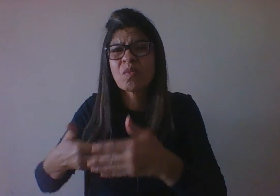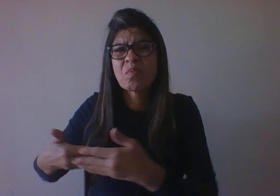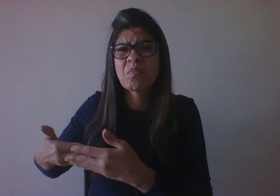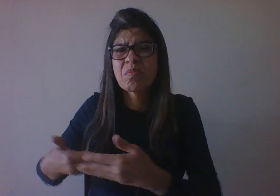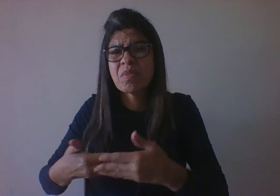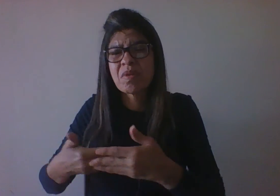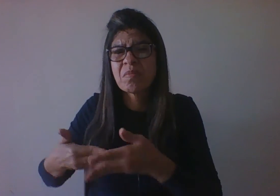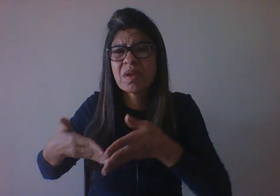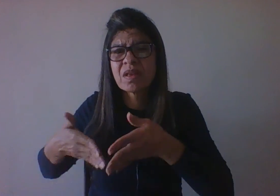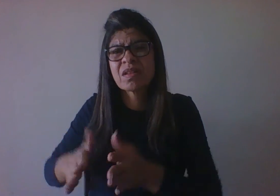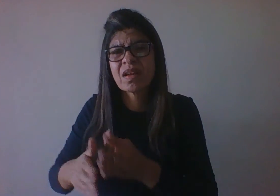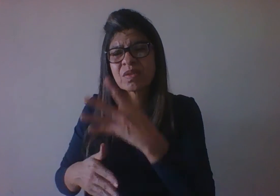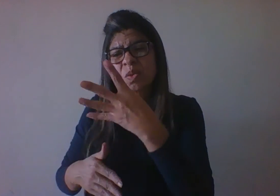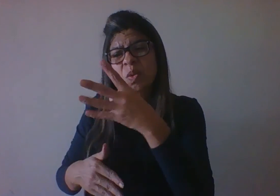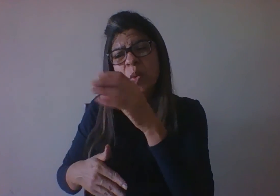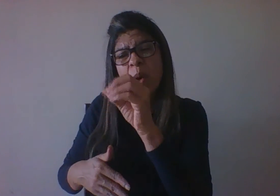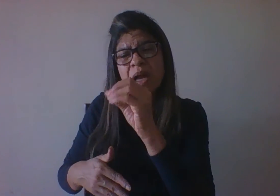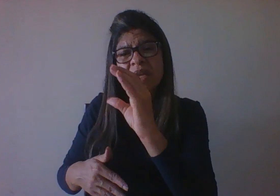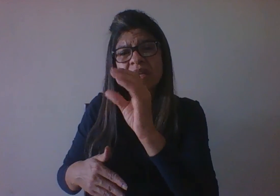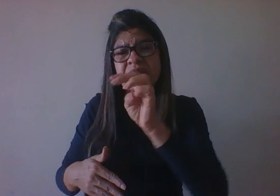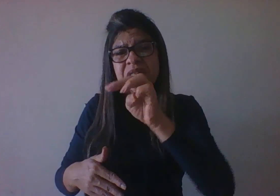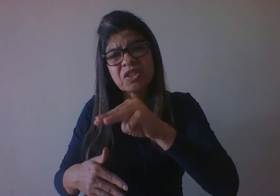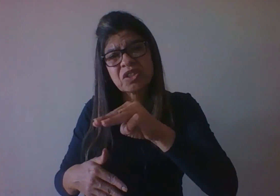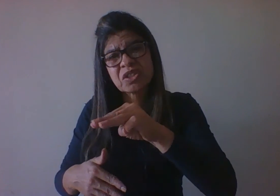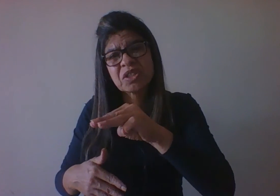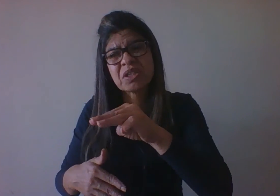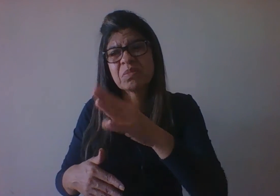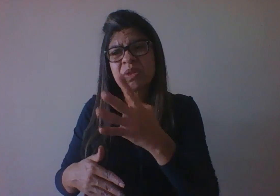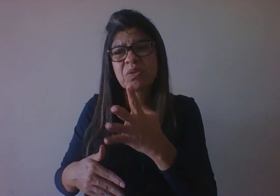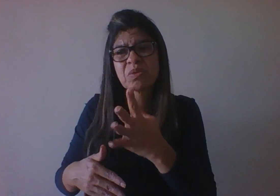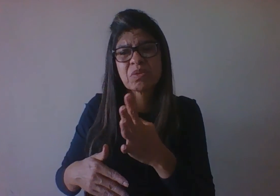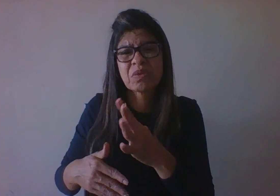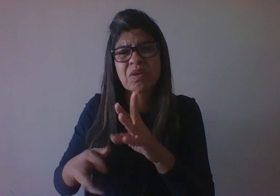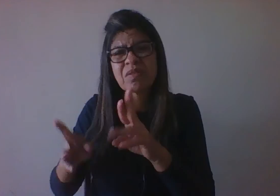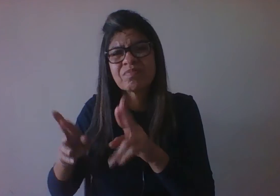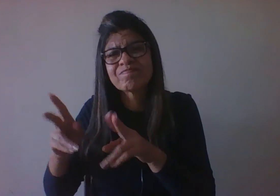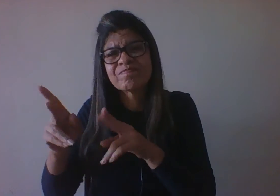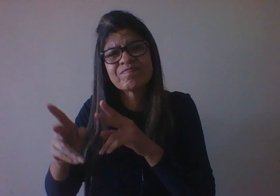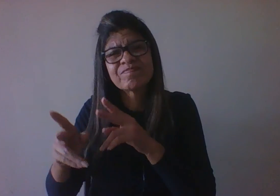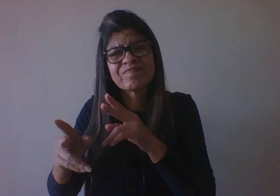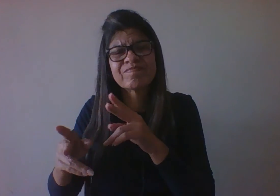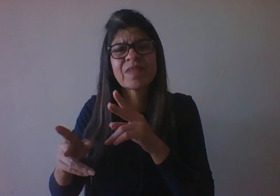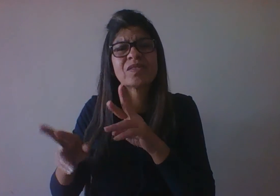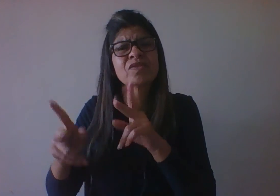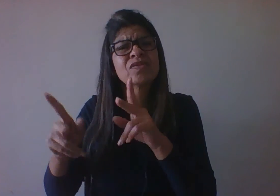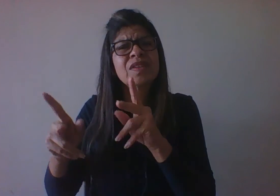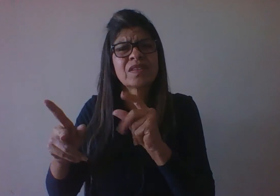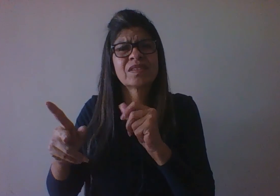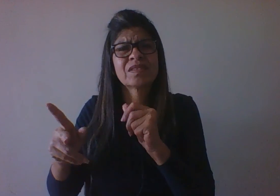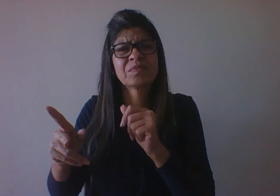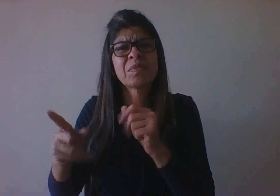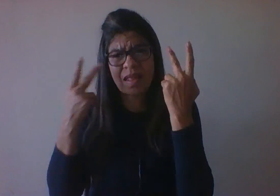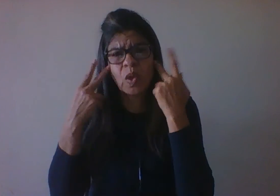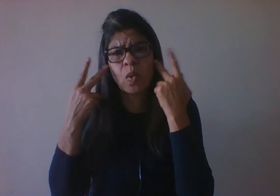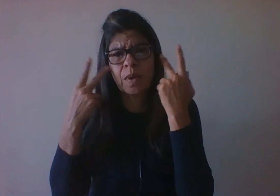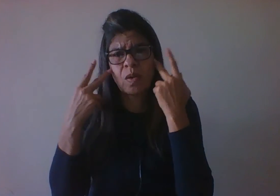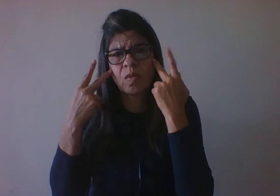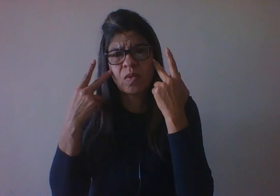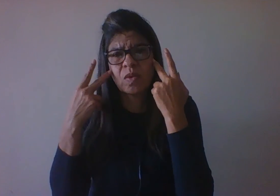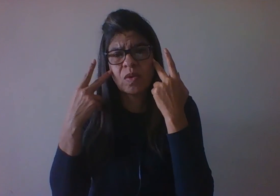normal. Ele está abaixo da média, mas ainda é considerado normal. Por outro lado, se ele nasce com